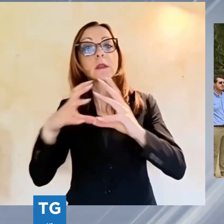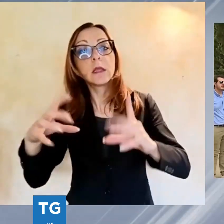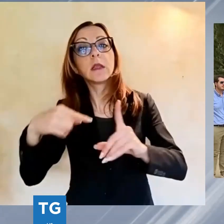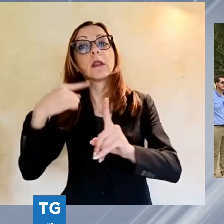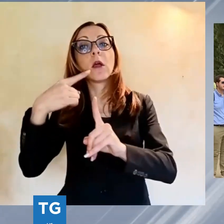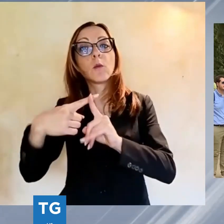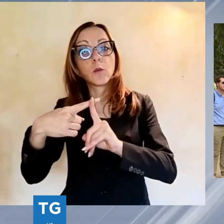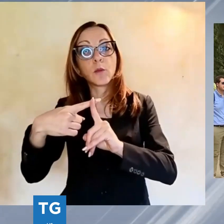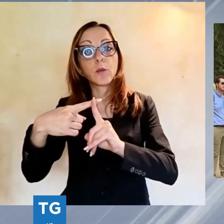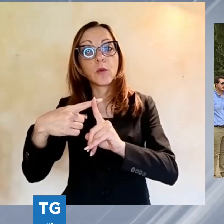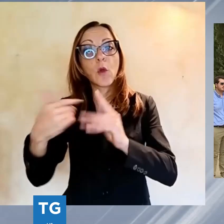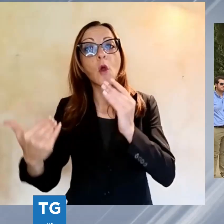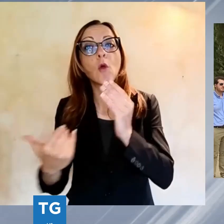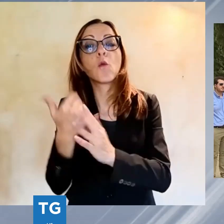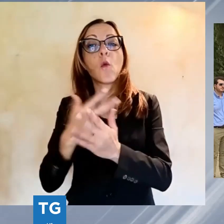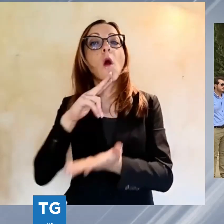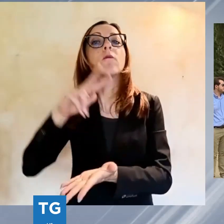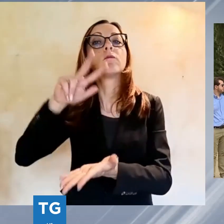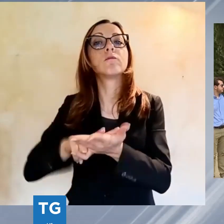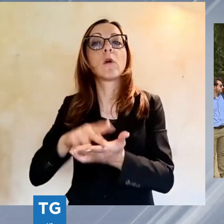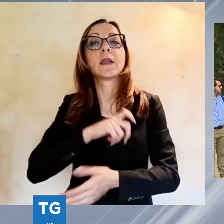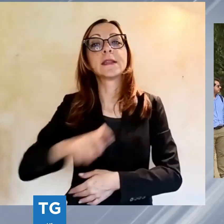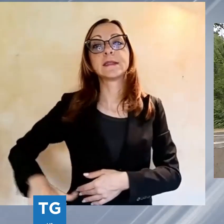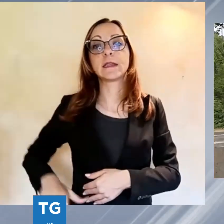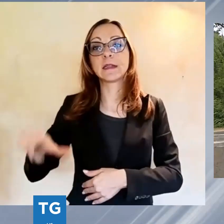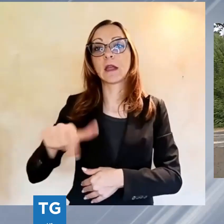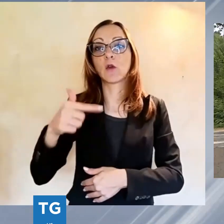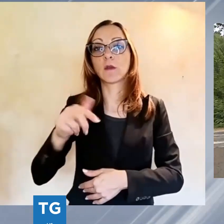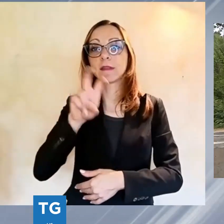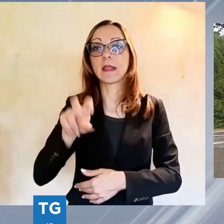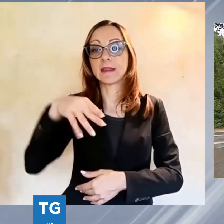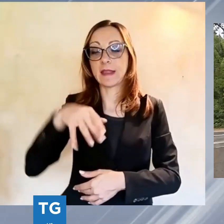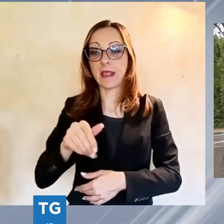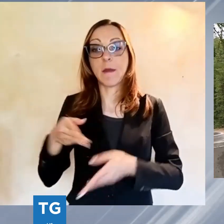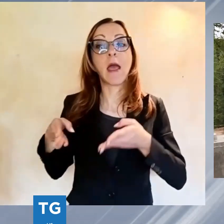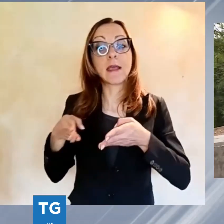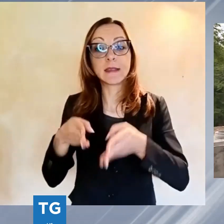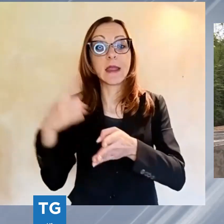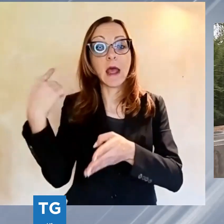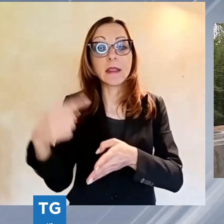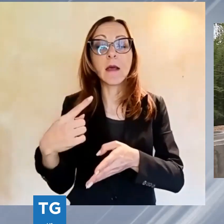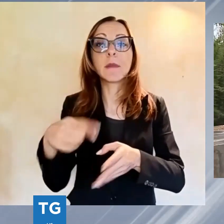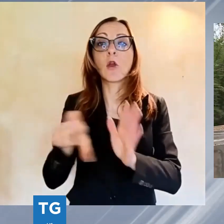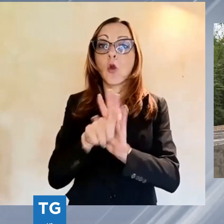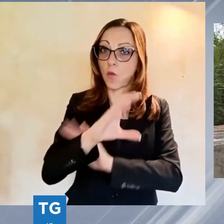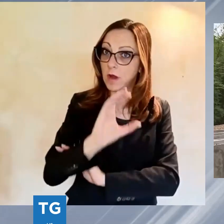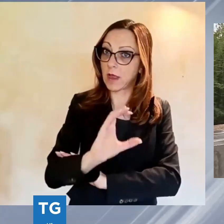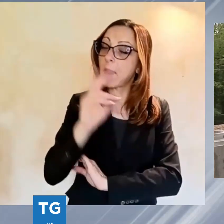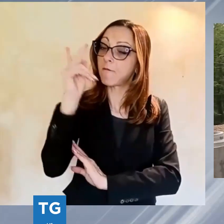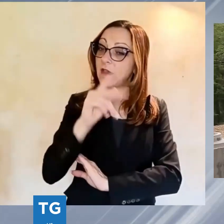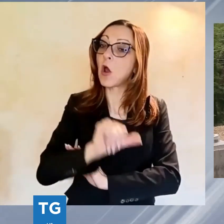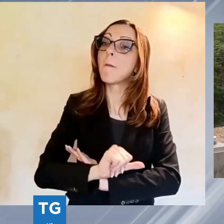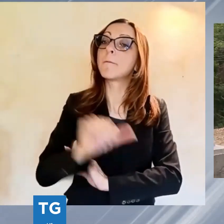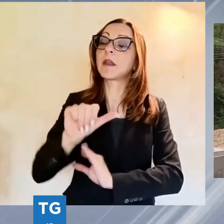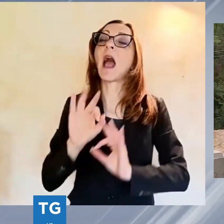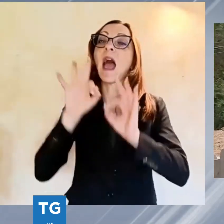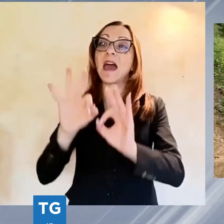neo riconfermato sindaco di Stazzema. Questa viabilità infatti, pur di competenza di Camaiore, è quella principale per raggiungere Sant